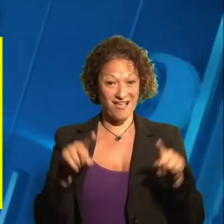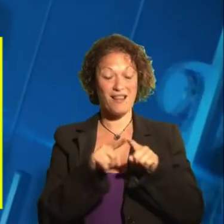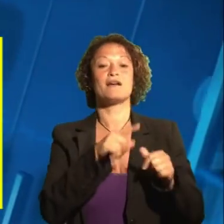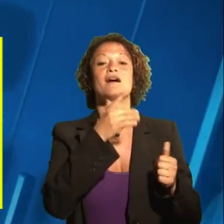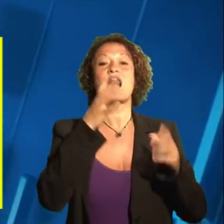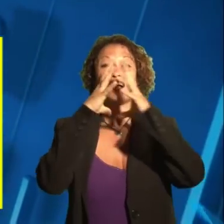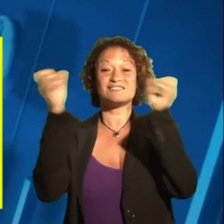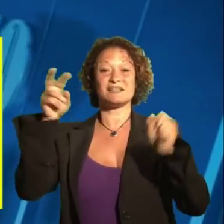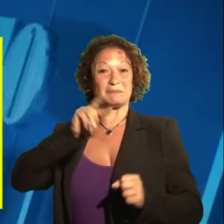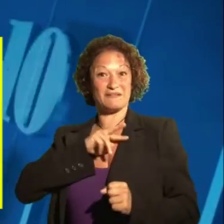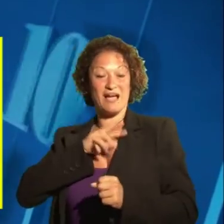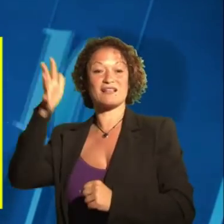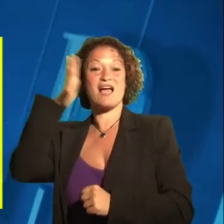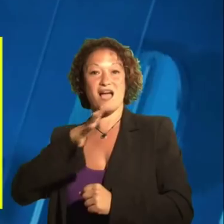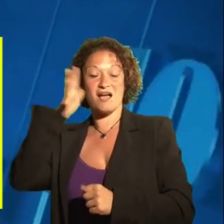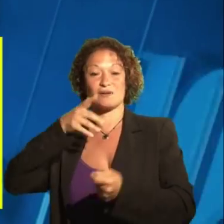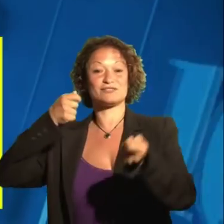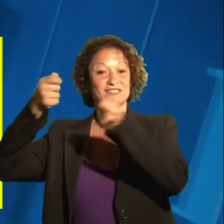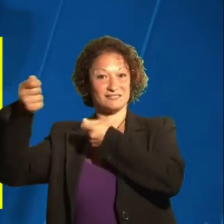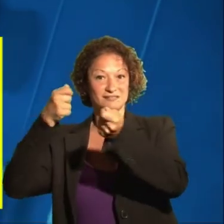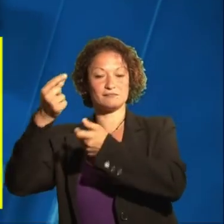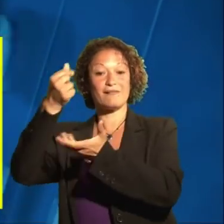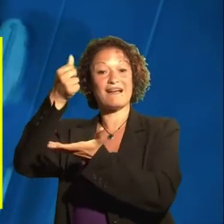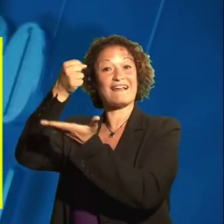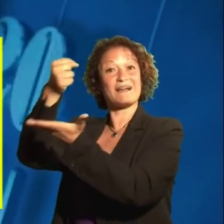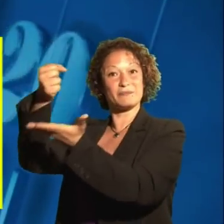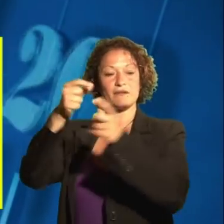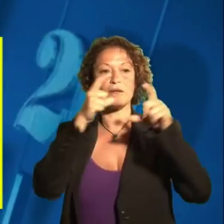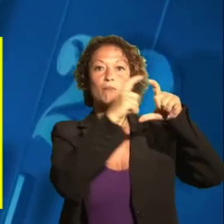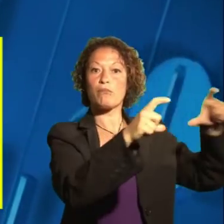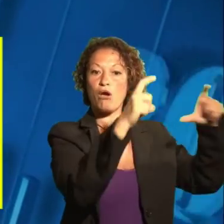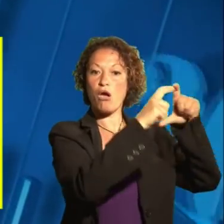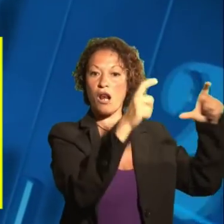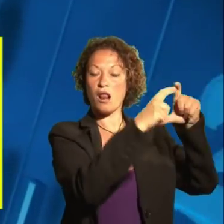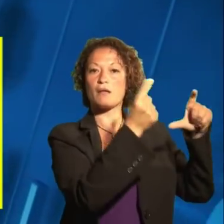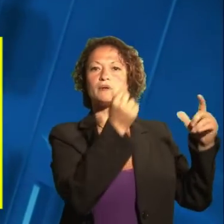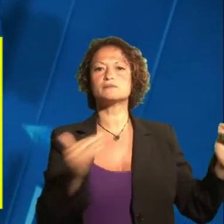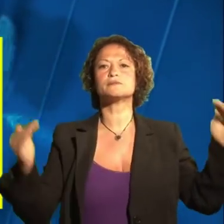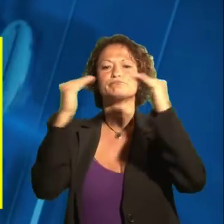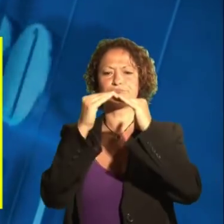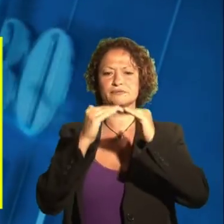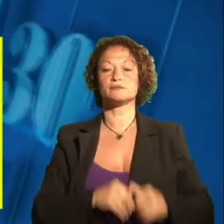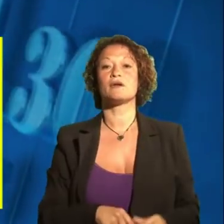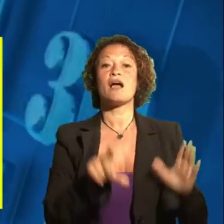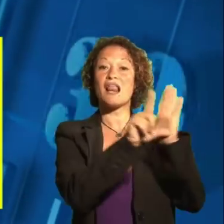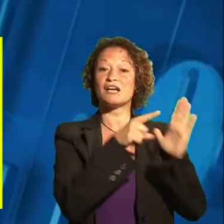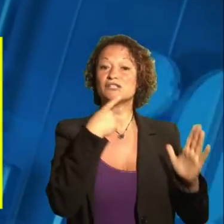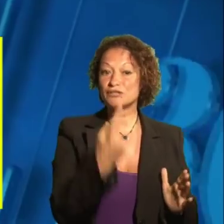Referendum 2 scheda gialla, determinazione della tariffa del servizio idrico integrato in base all'adeguata remunerazione del capitale investito.